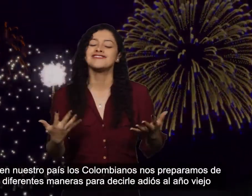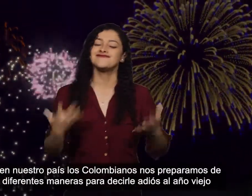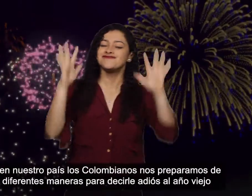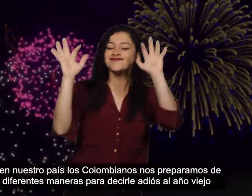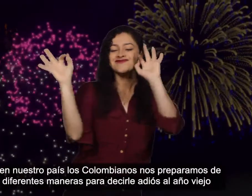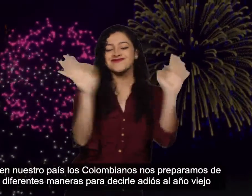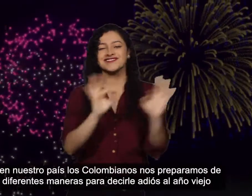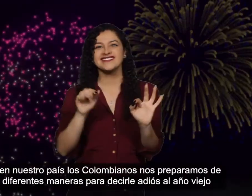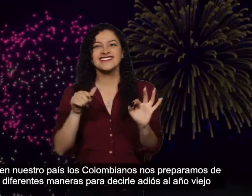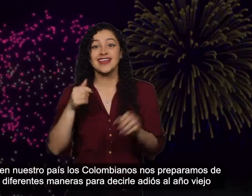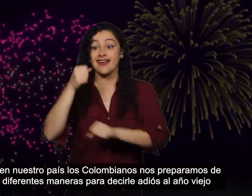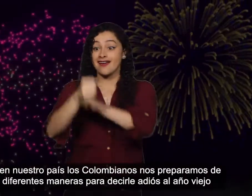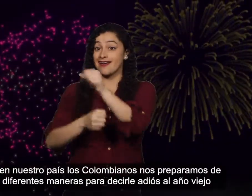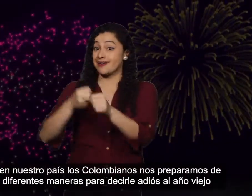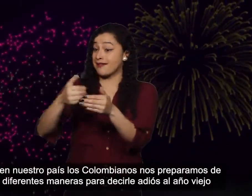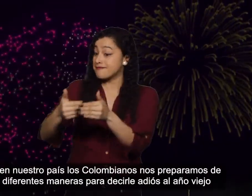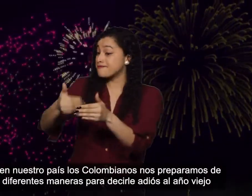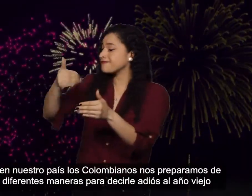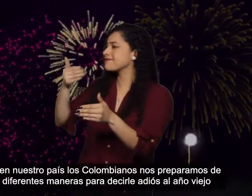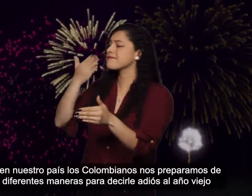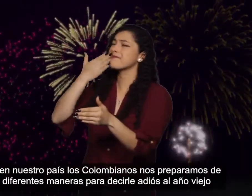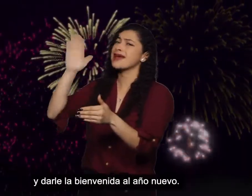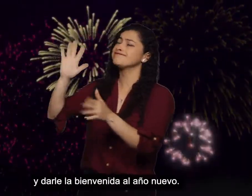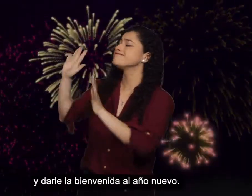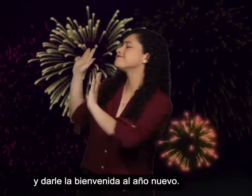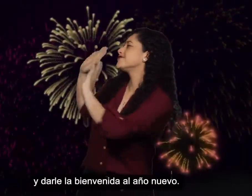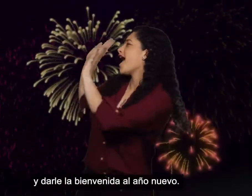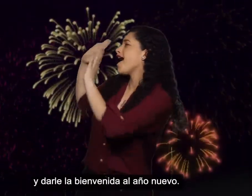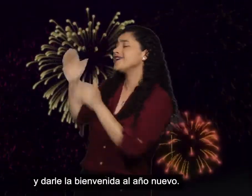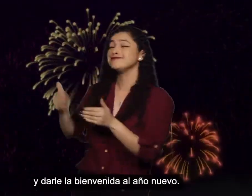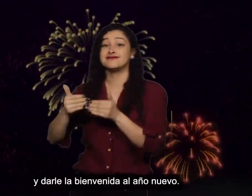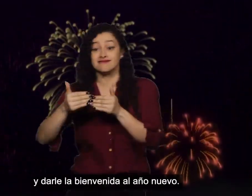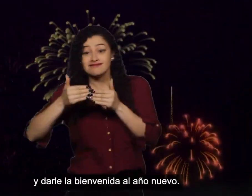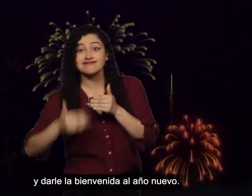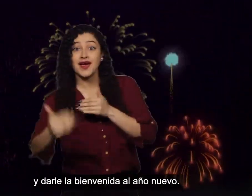diferentes maneras para decirle adiós al año viejo y darle la bienvenida al año nuevo.